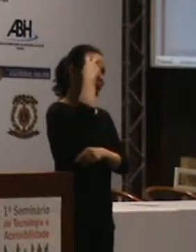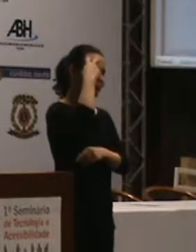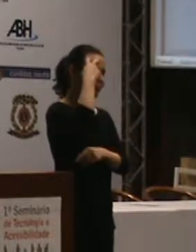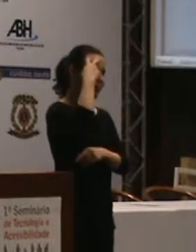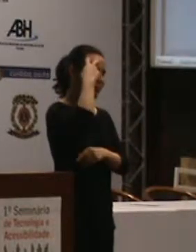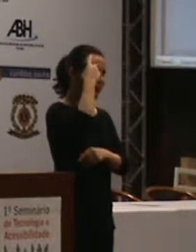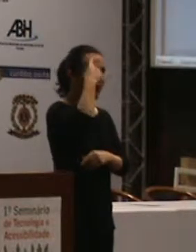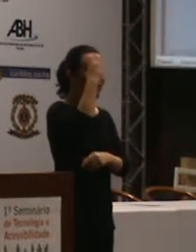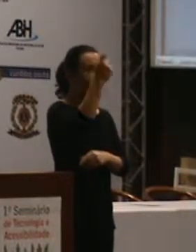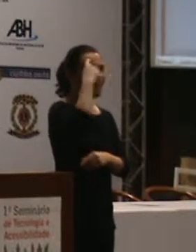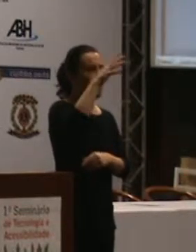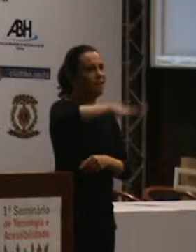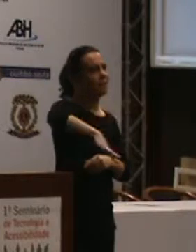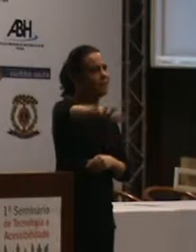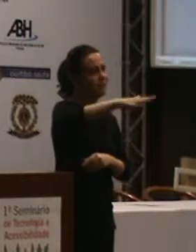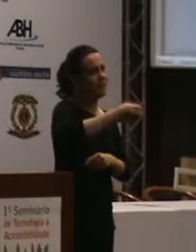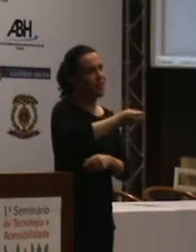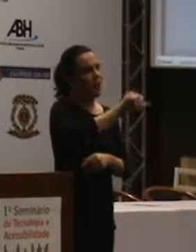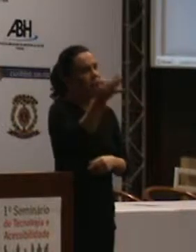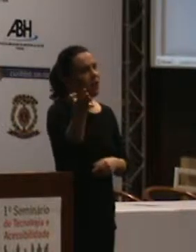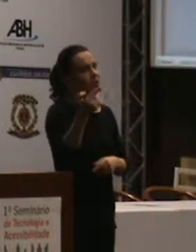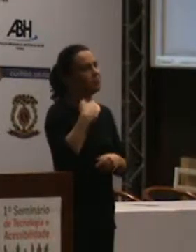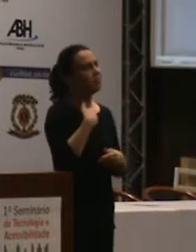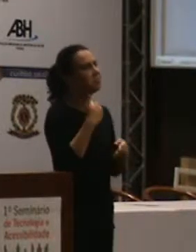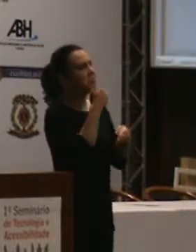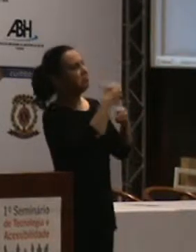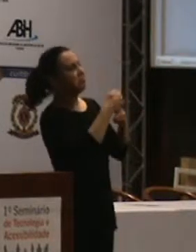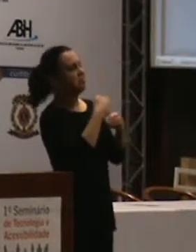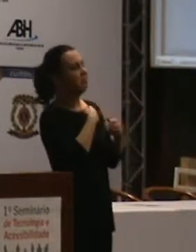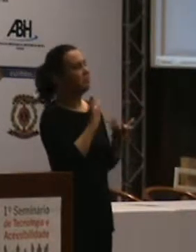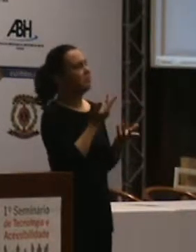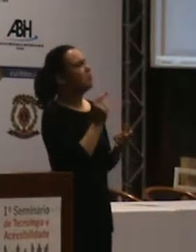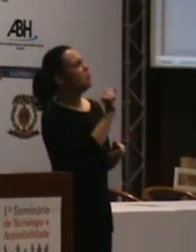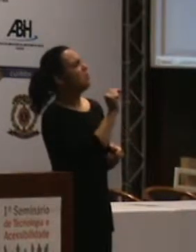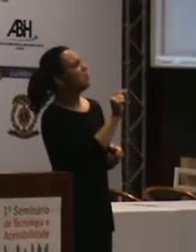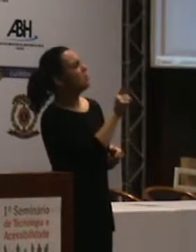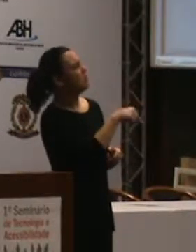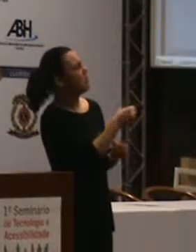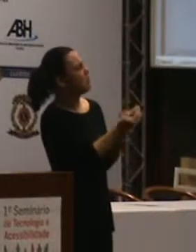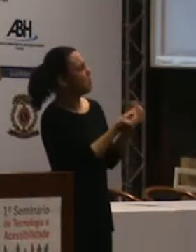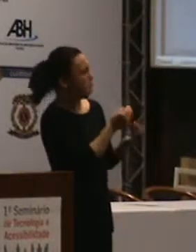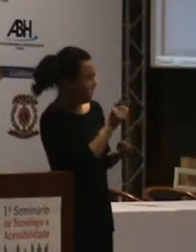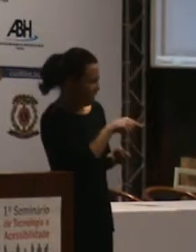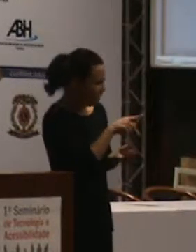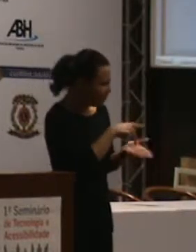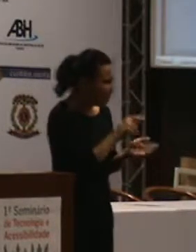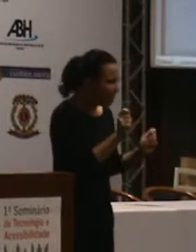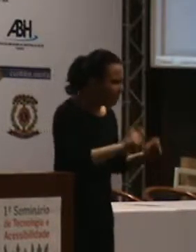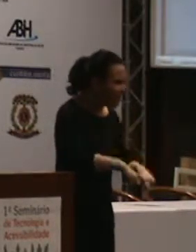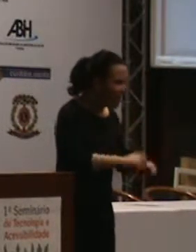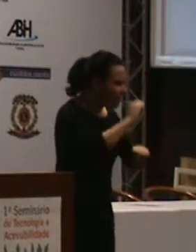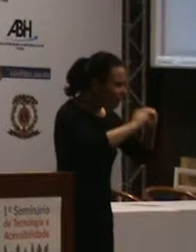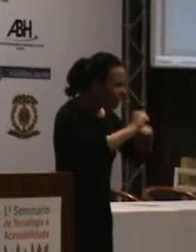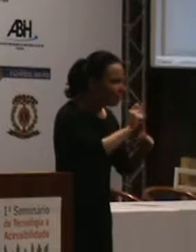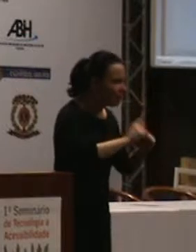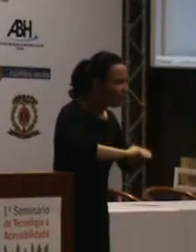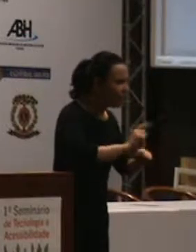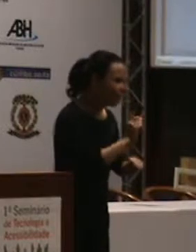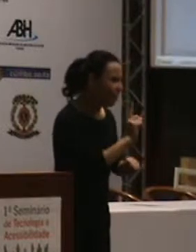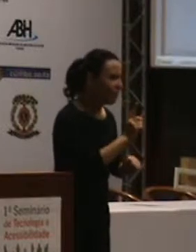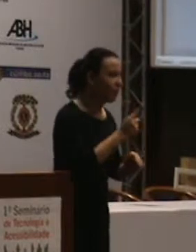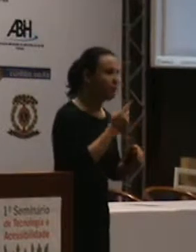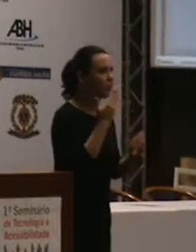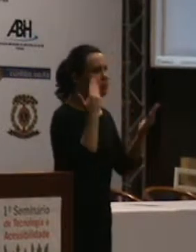da legislação, que eu guardo lá no... junto com os meus livros, né? É um levantamento que foi feito